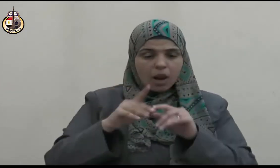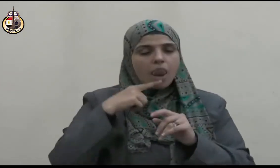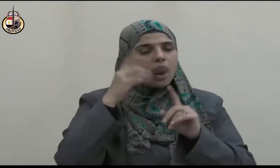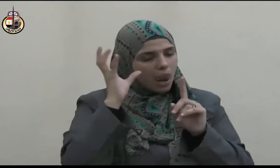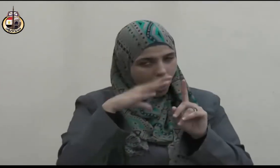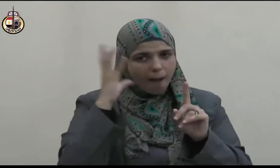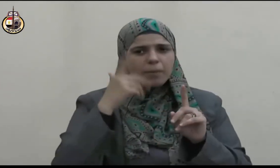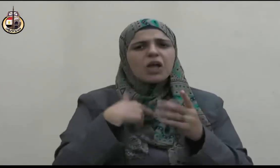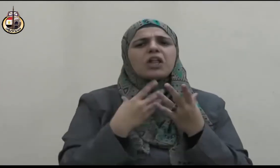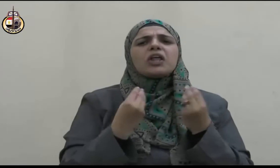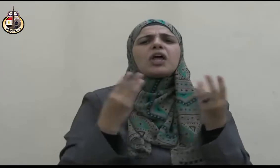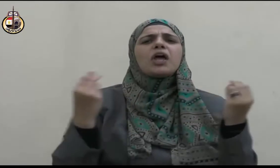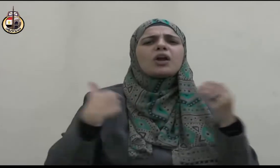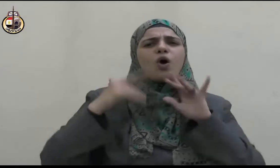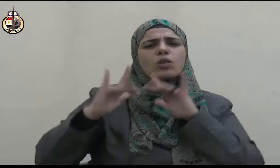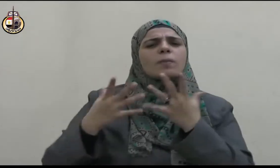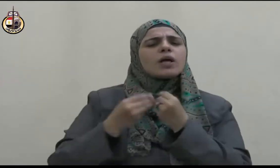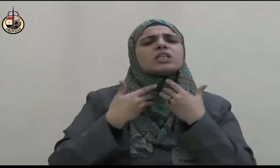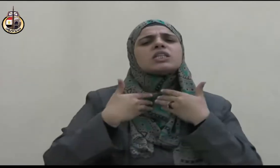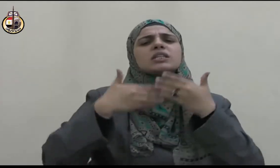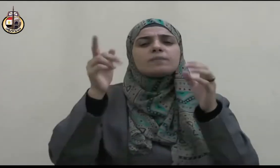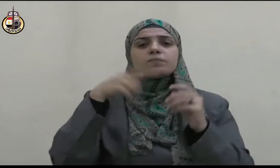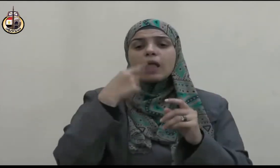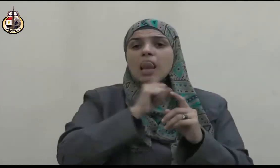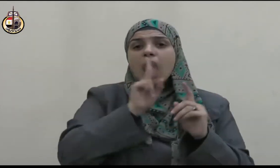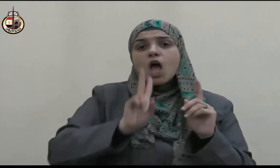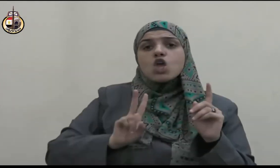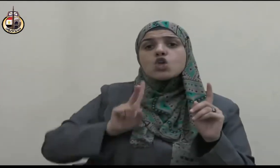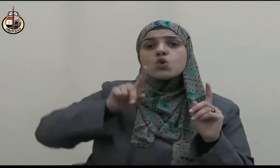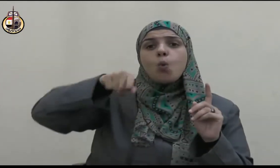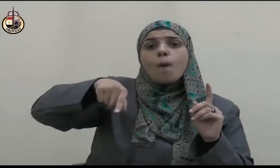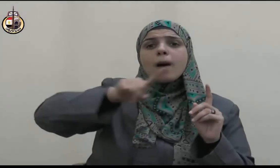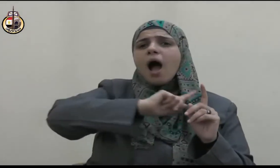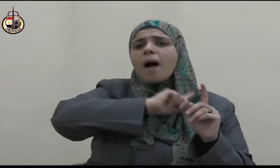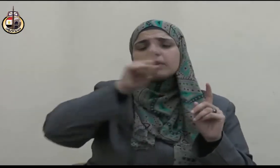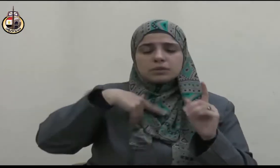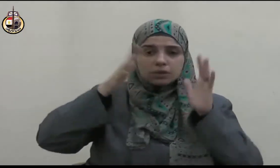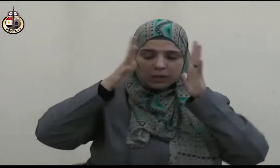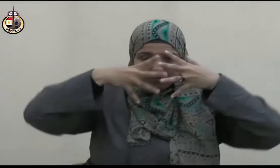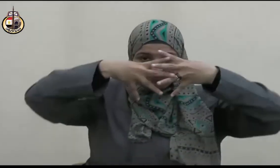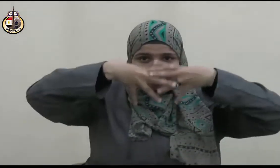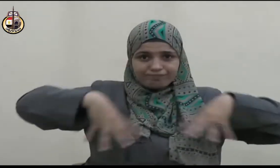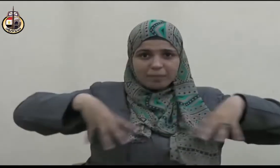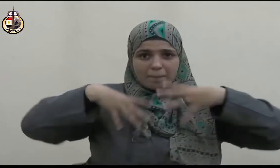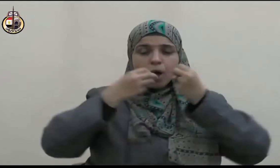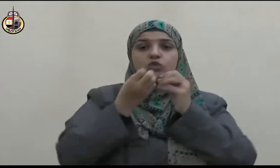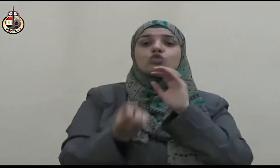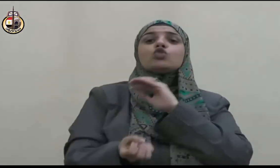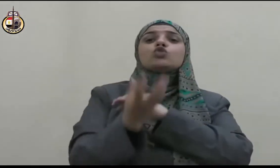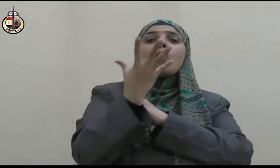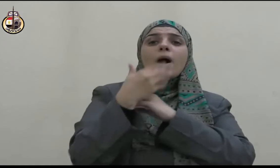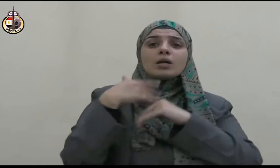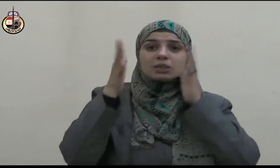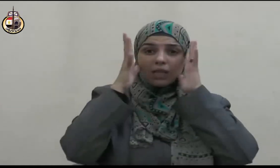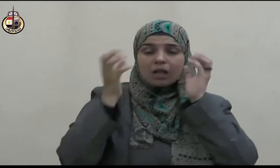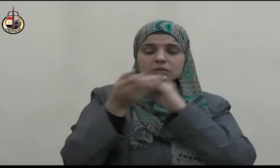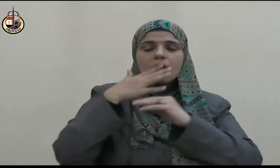كذلك كان صلى الله عليه وسلم أنموزجا في وسطيته واعتداله